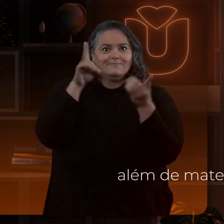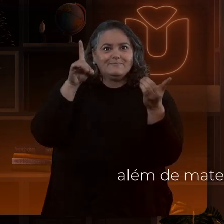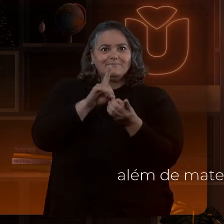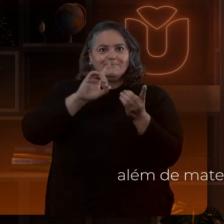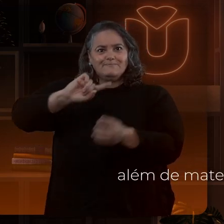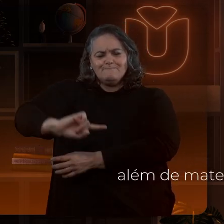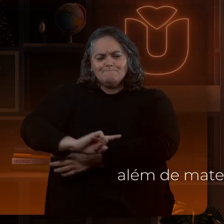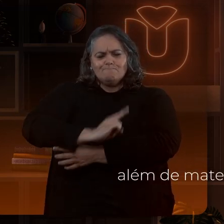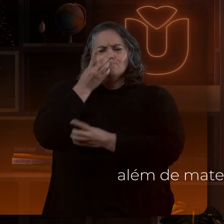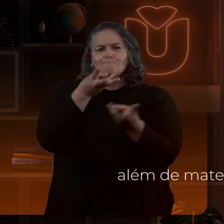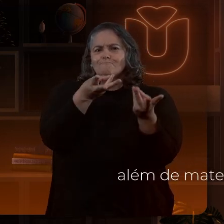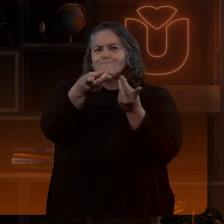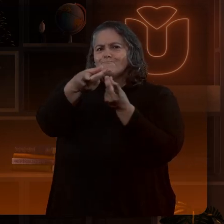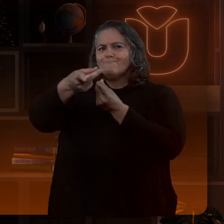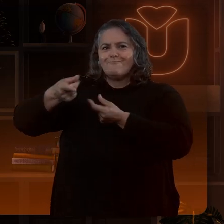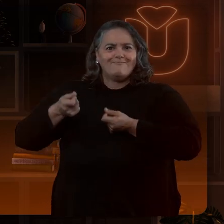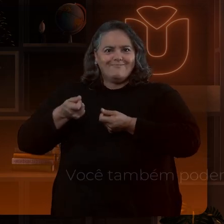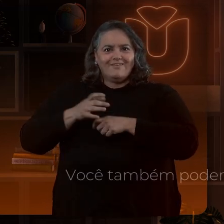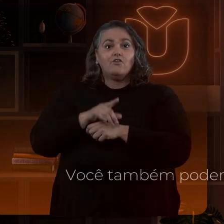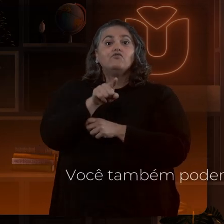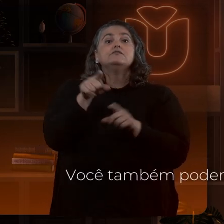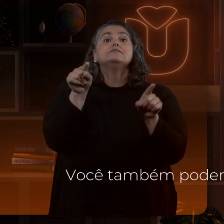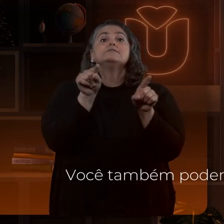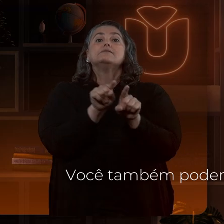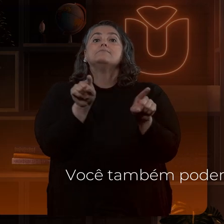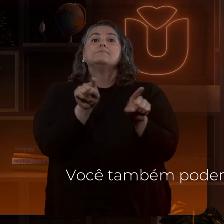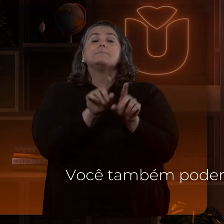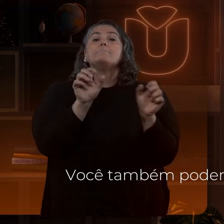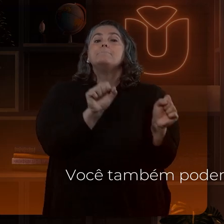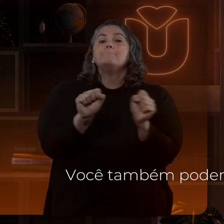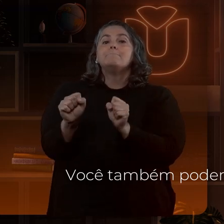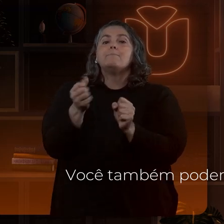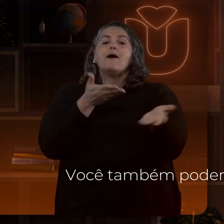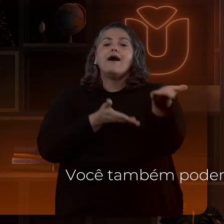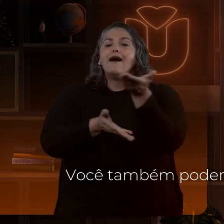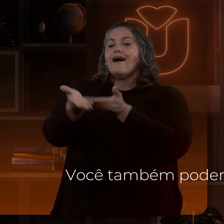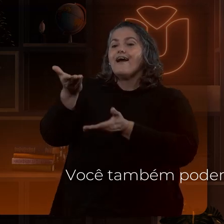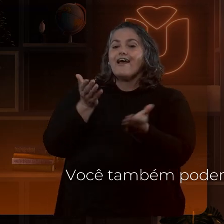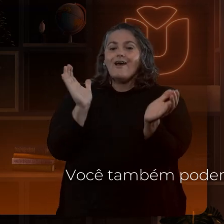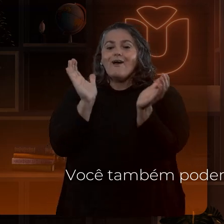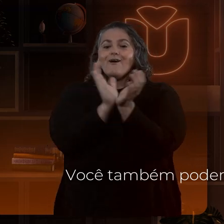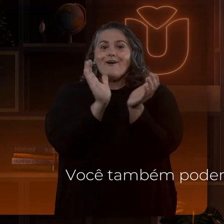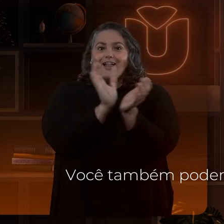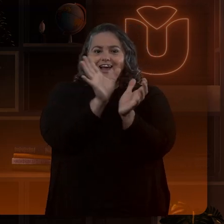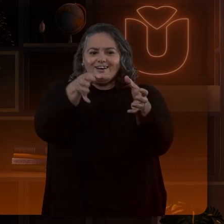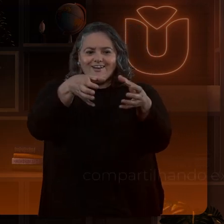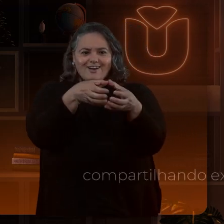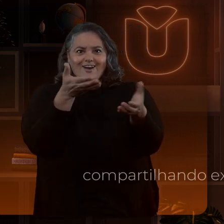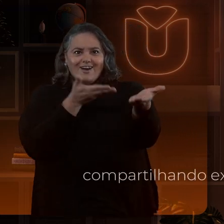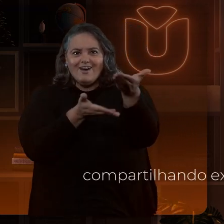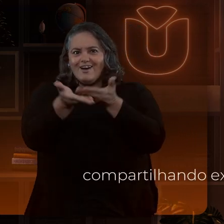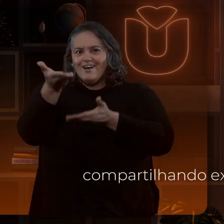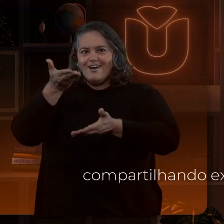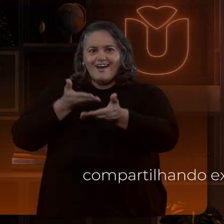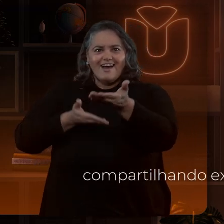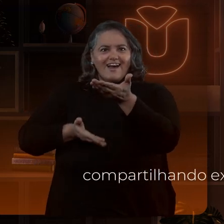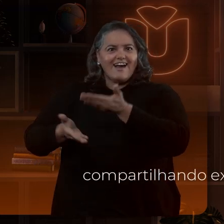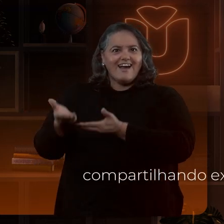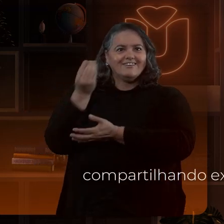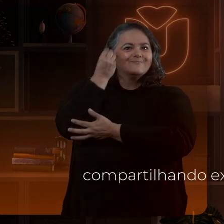primeira linha. Você também poderá interagir com seus colegas de turma compartilhando experiências e